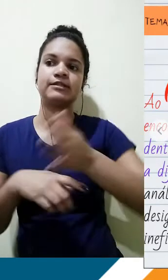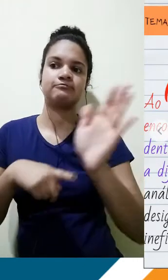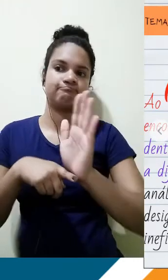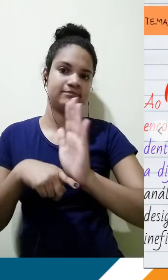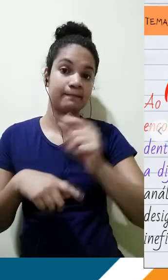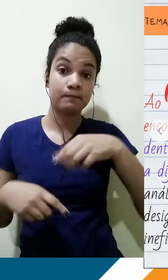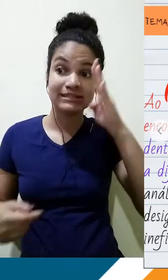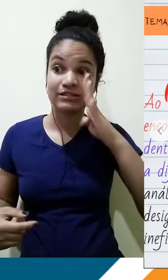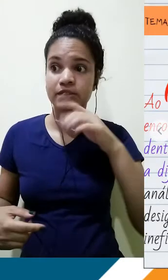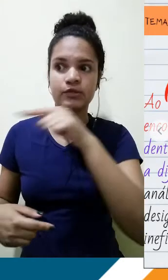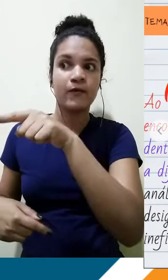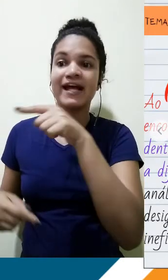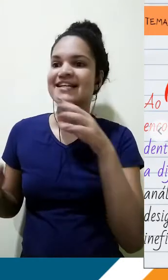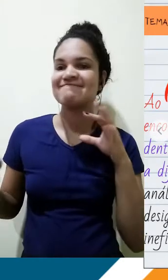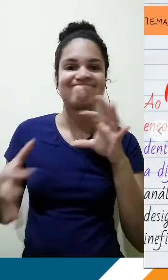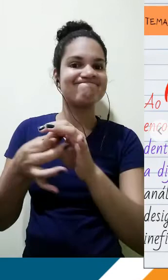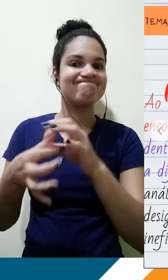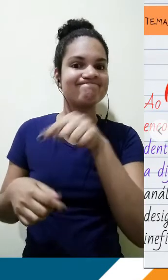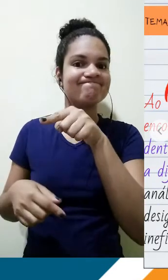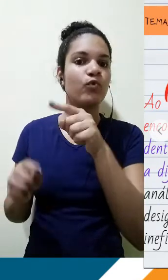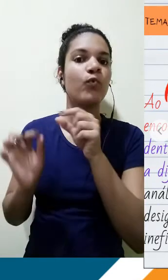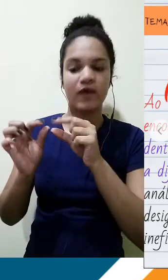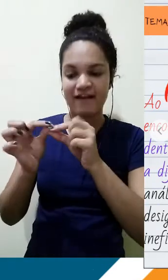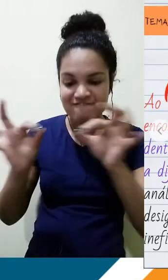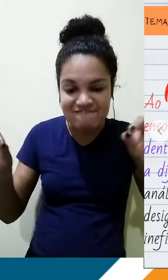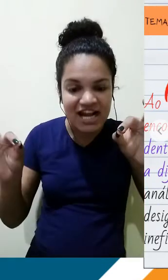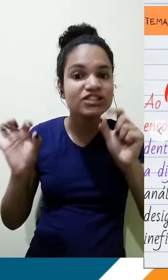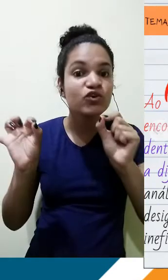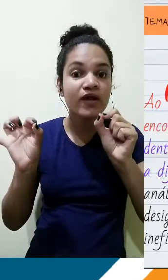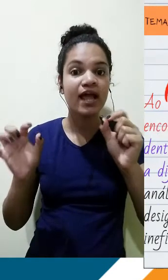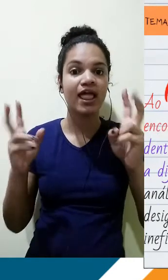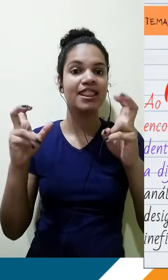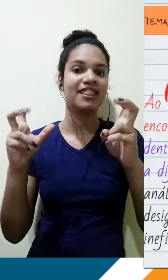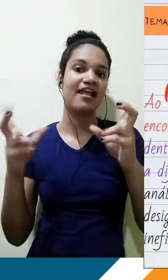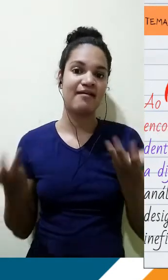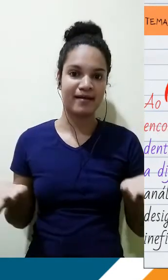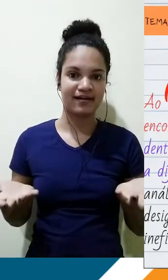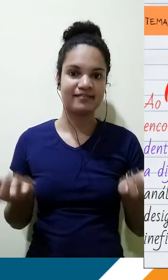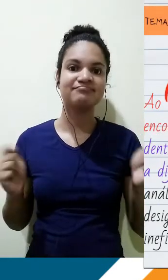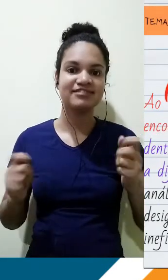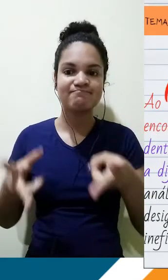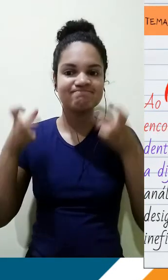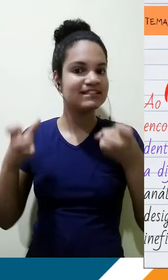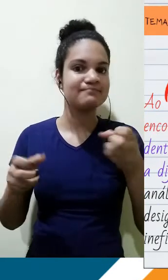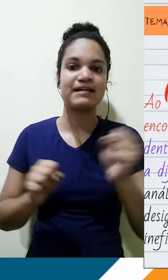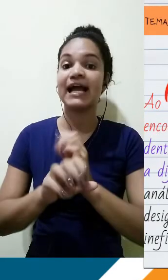Ela fica muito evidente. E isso é fundamental para que o corretor entenda que você conseguiu aplicar na sua introdução o